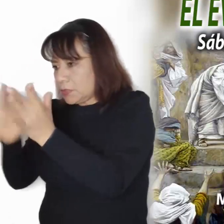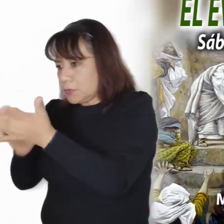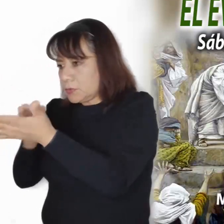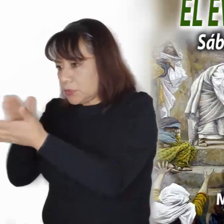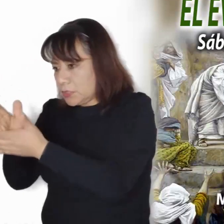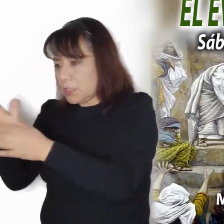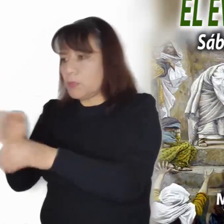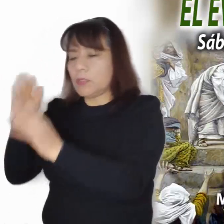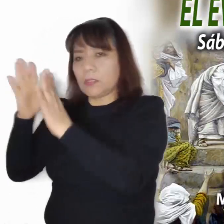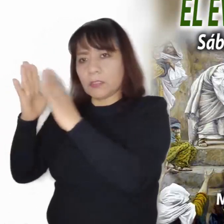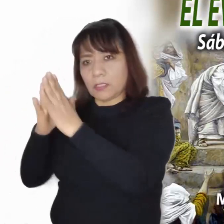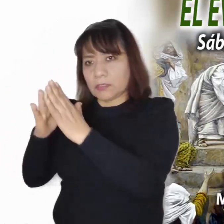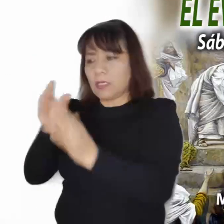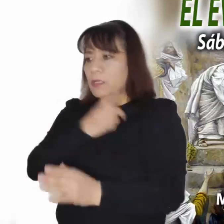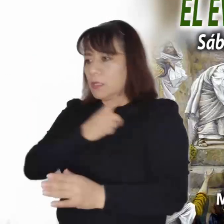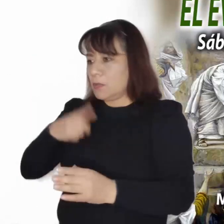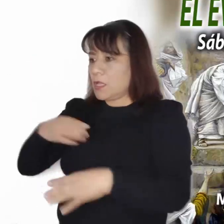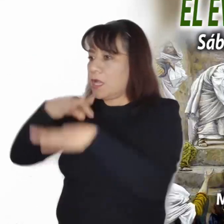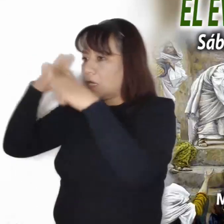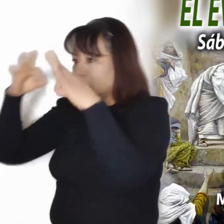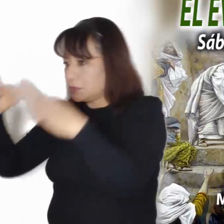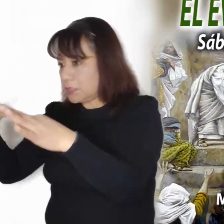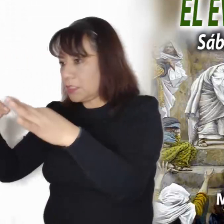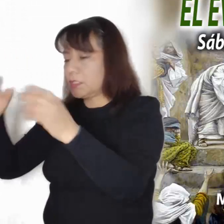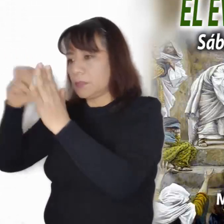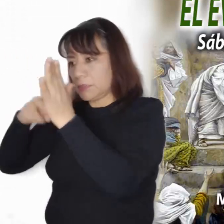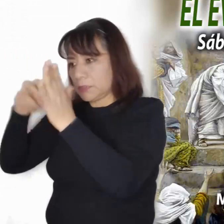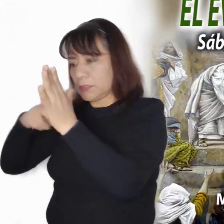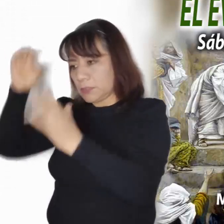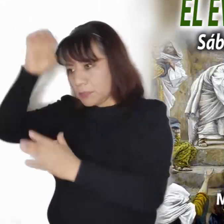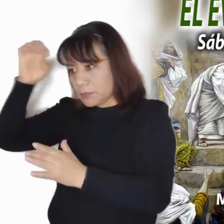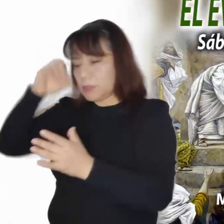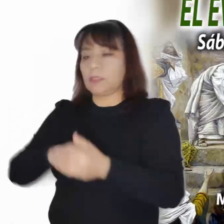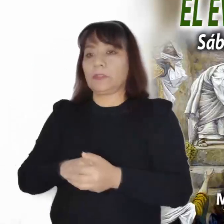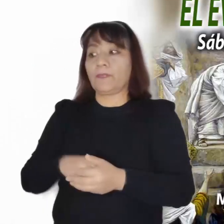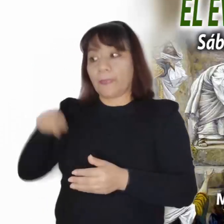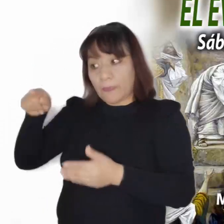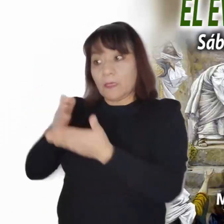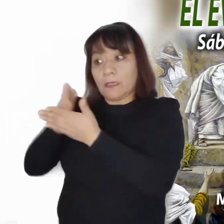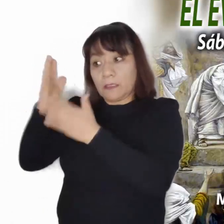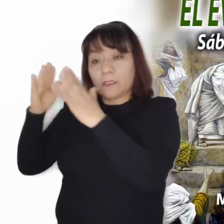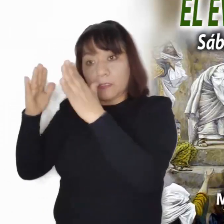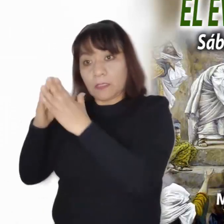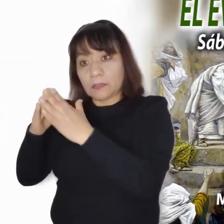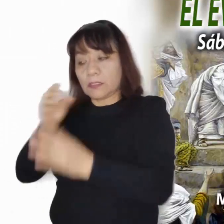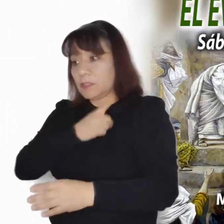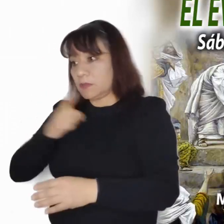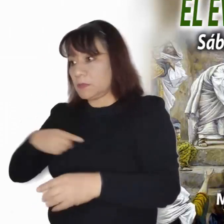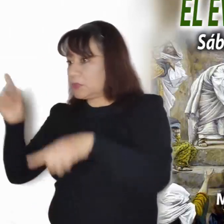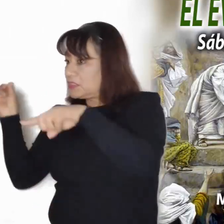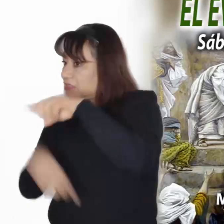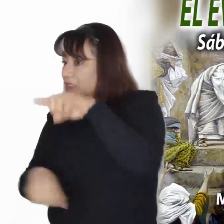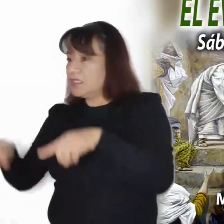predicar y vivir el Evangelio. Ahí es donde se inicia con la expulsión de los demonios,